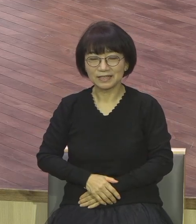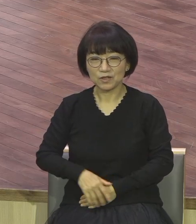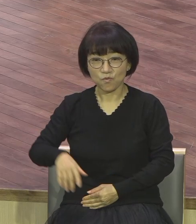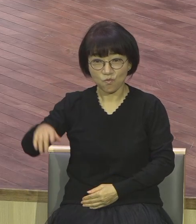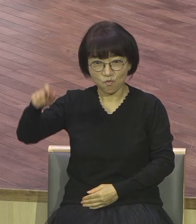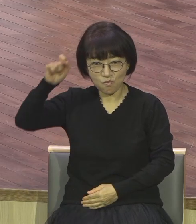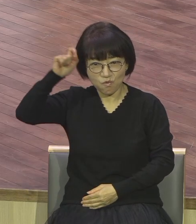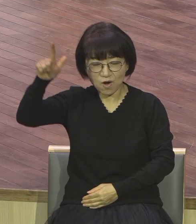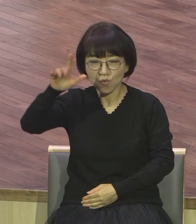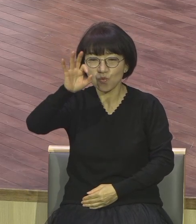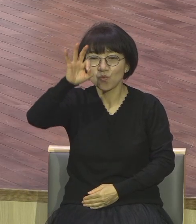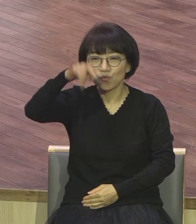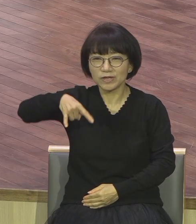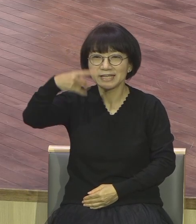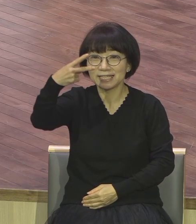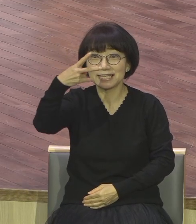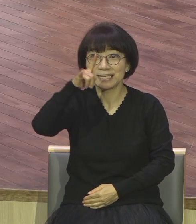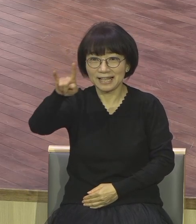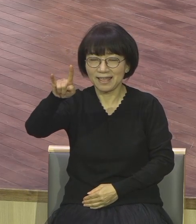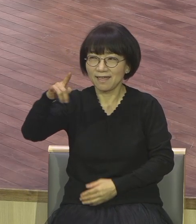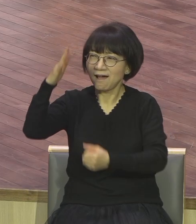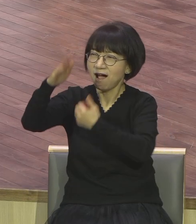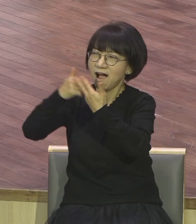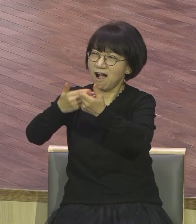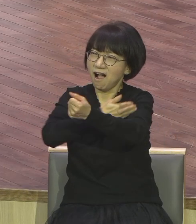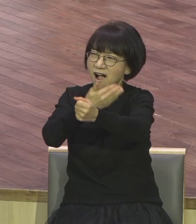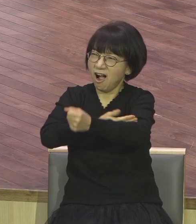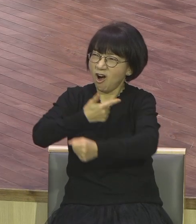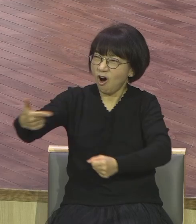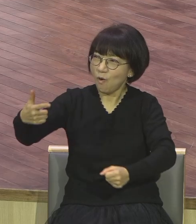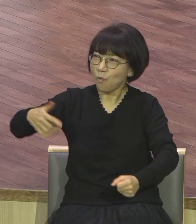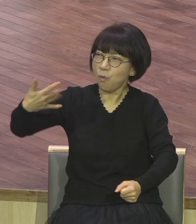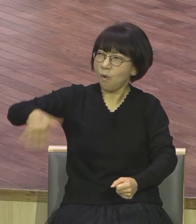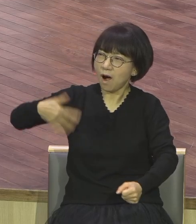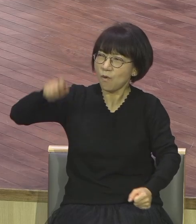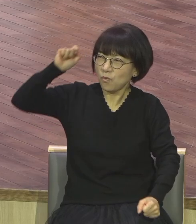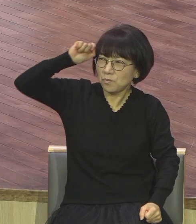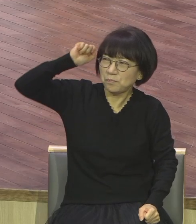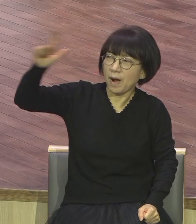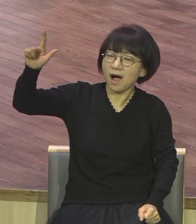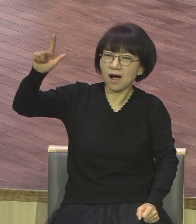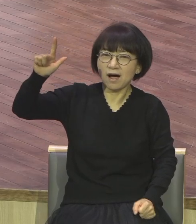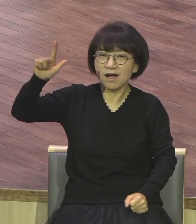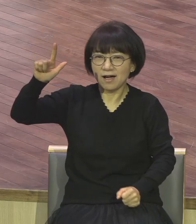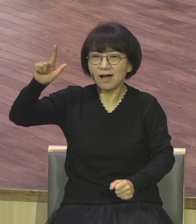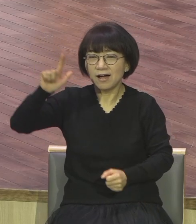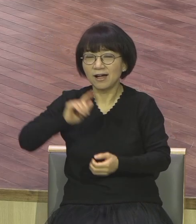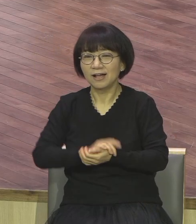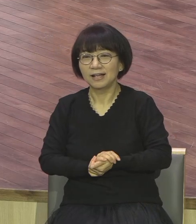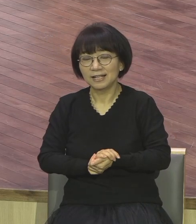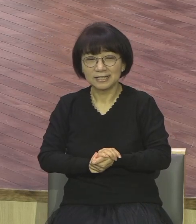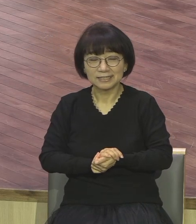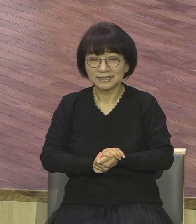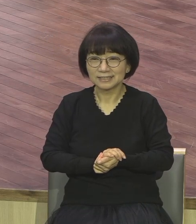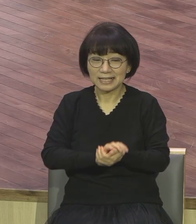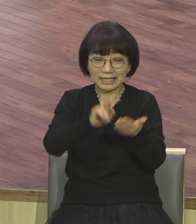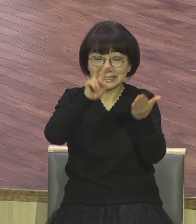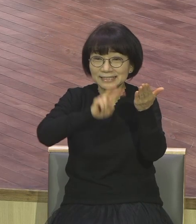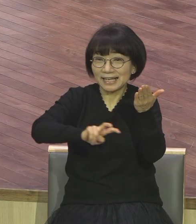찬송을 지은 거예요. 신앙 고백으로 찬송 하나하나 전부 기도예요. 찬송을